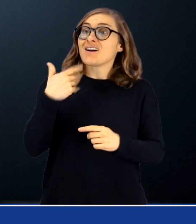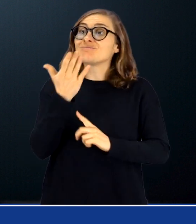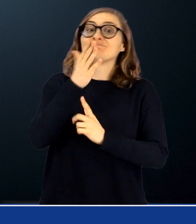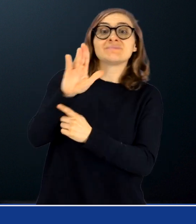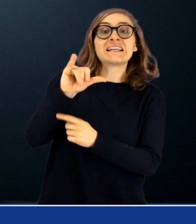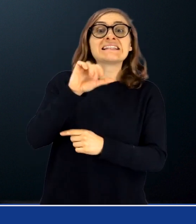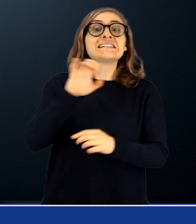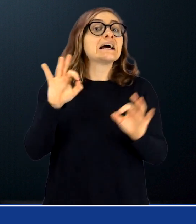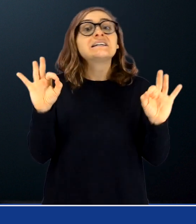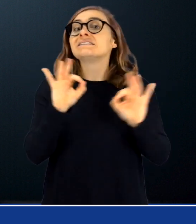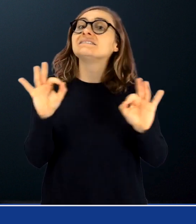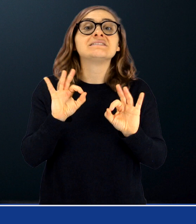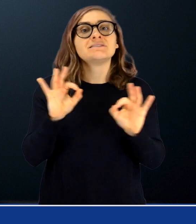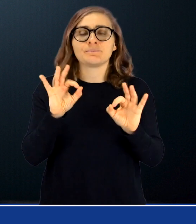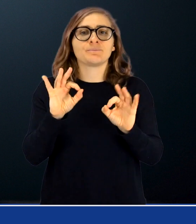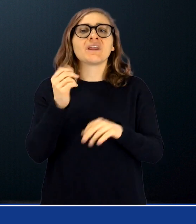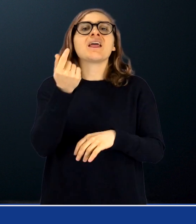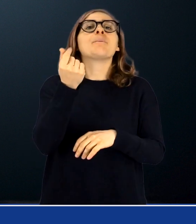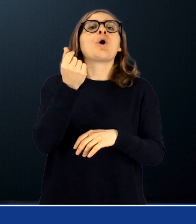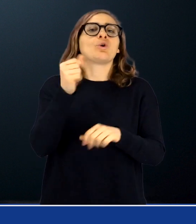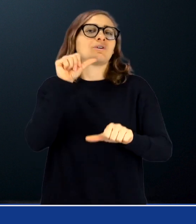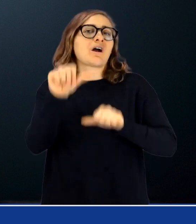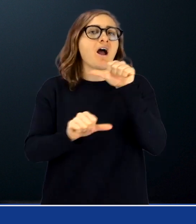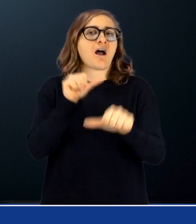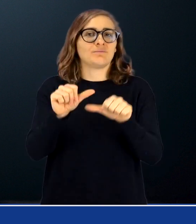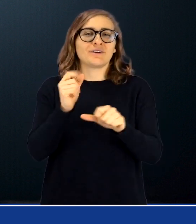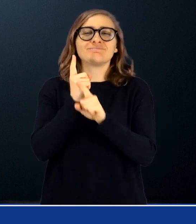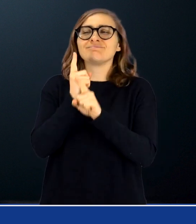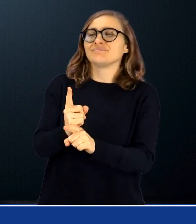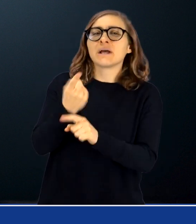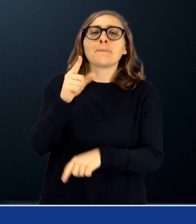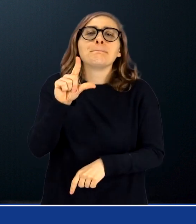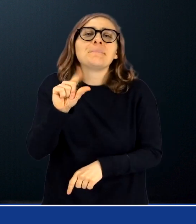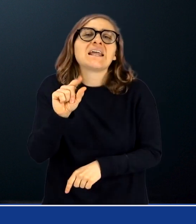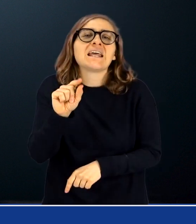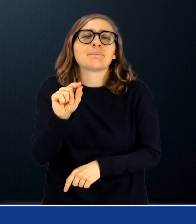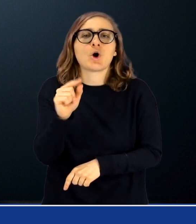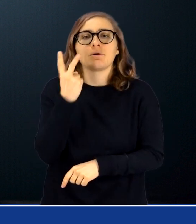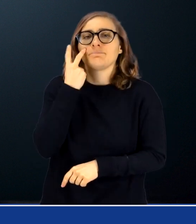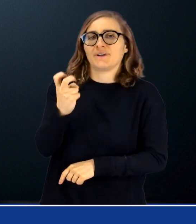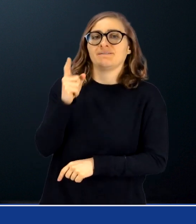In caso di mancata presentazione dell'Isee, l'Inps erogherà l'importo minimo previsto.